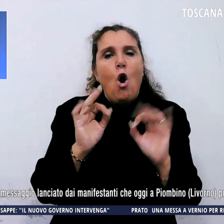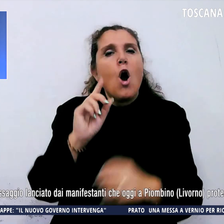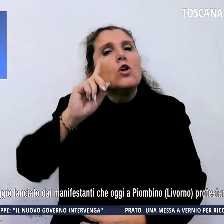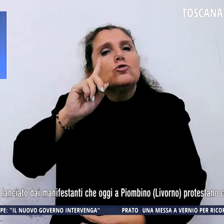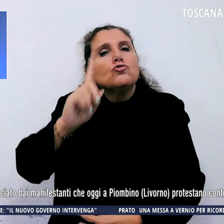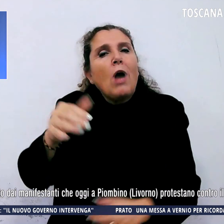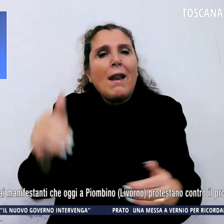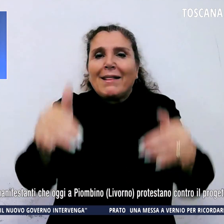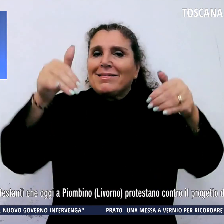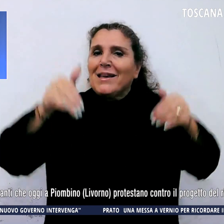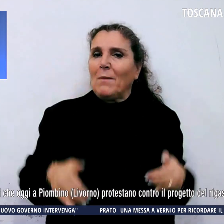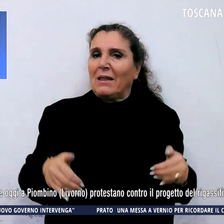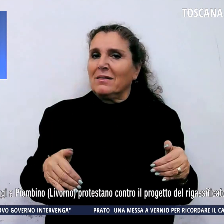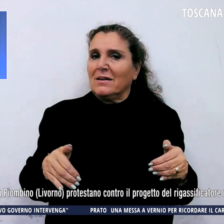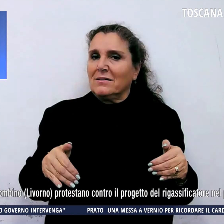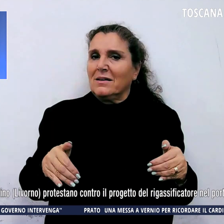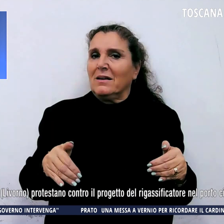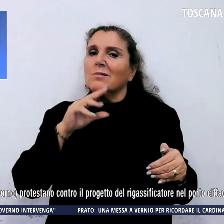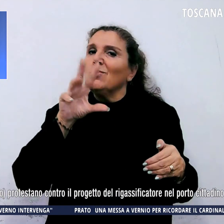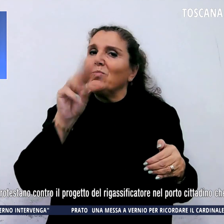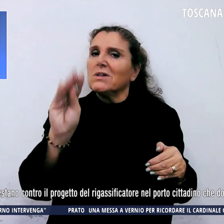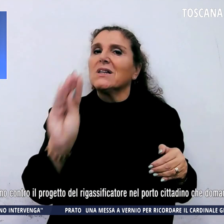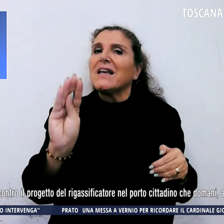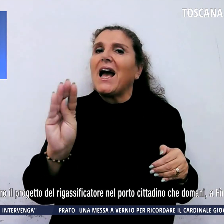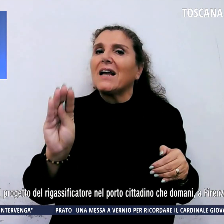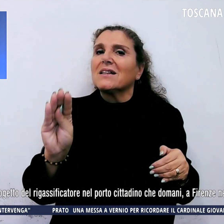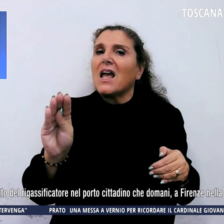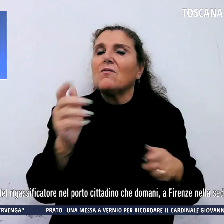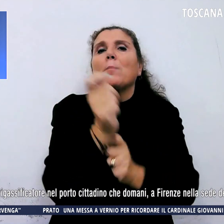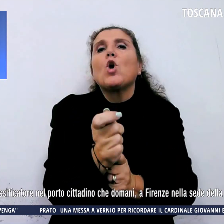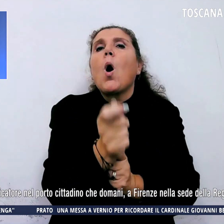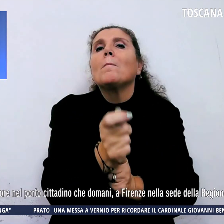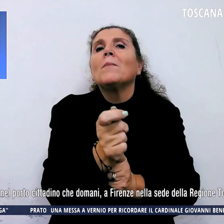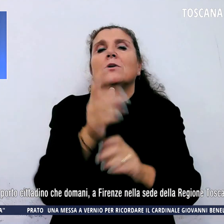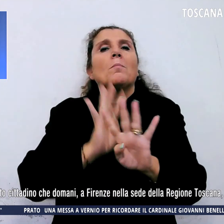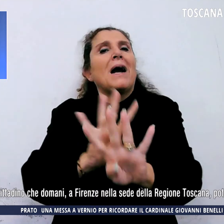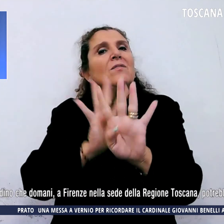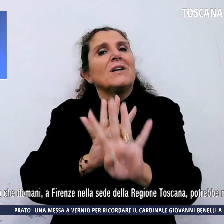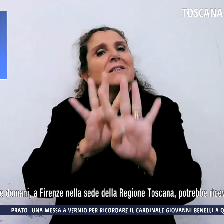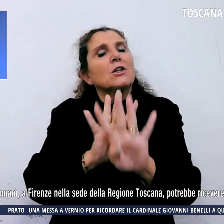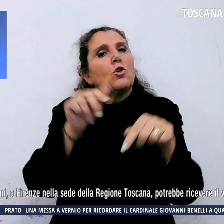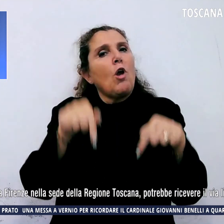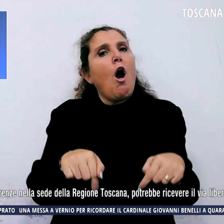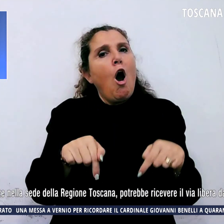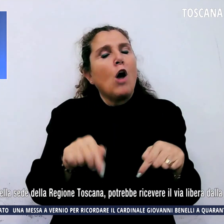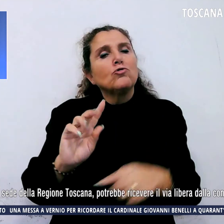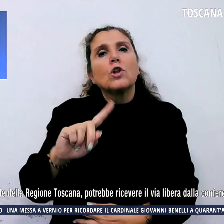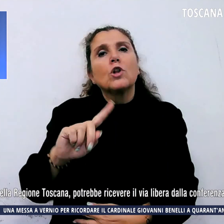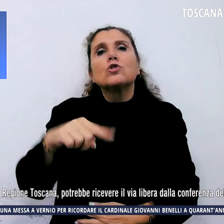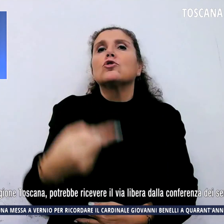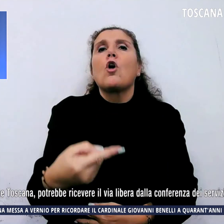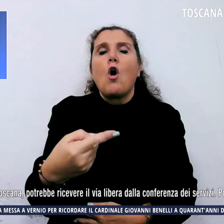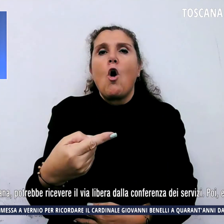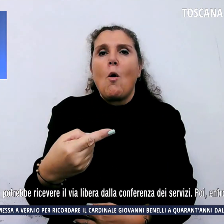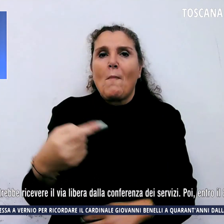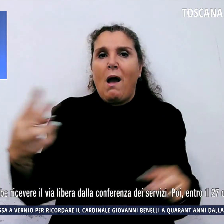questo oggi chiedevano e chiede Piombino la manifestazione di oggi. Domani tra l'altro ci sarà l'incontro